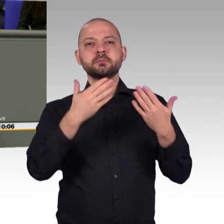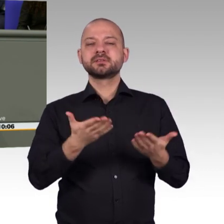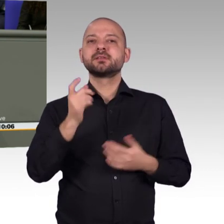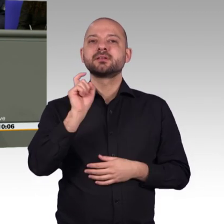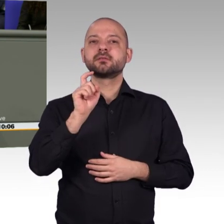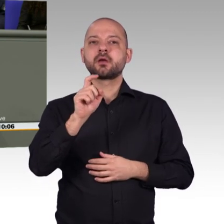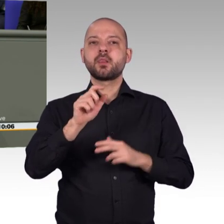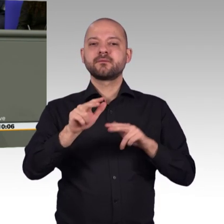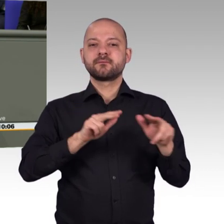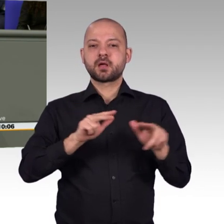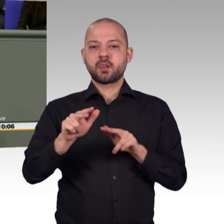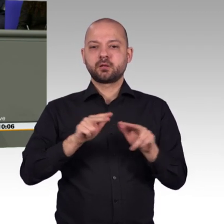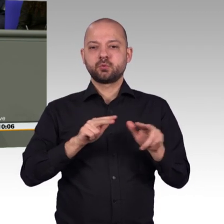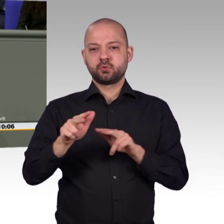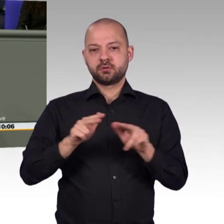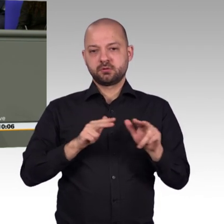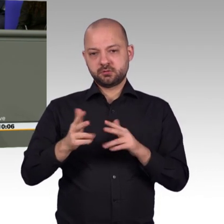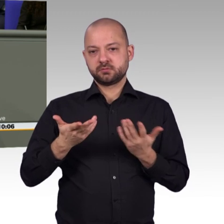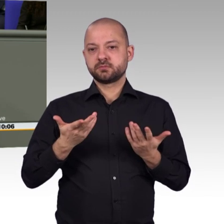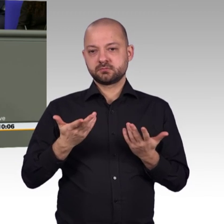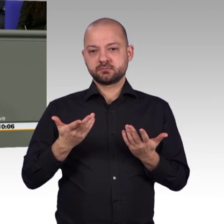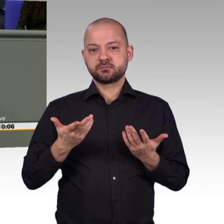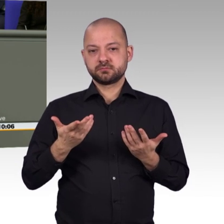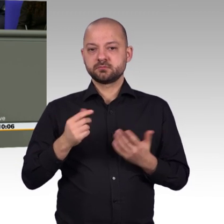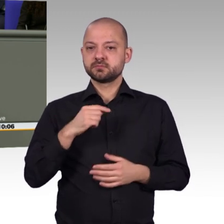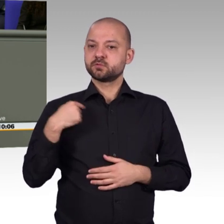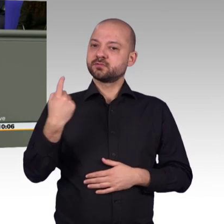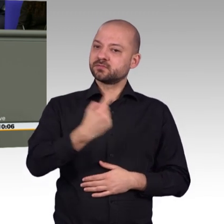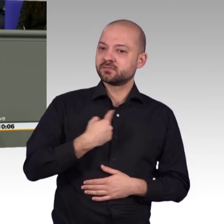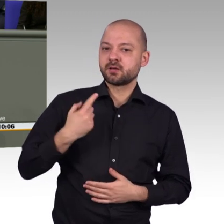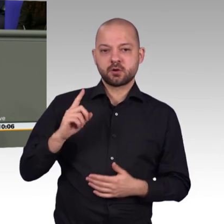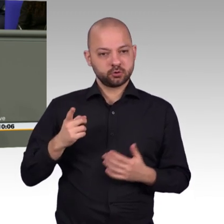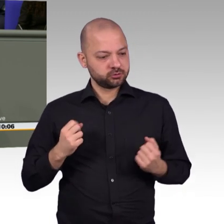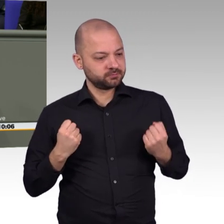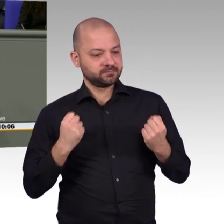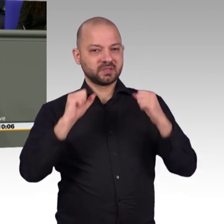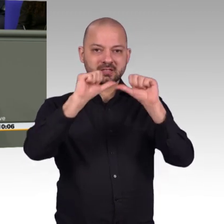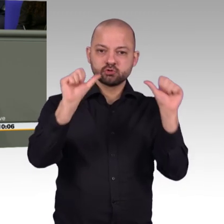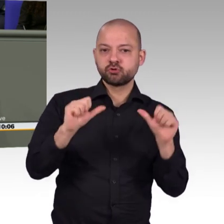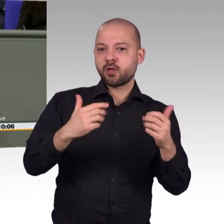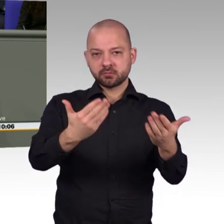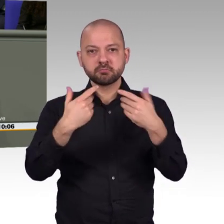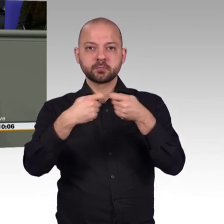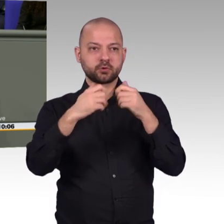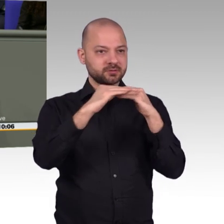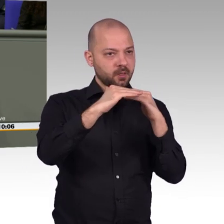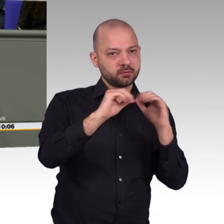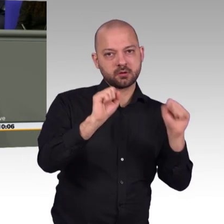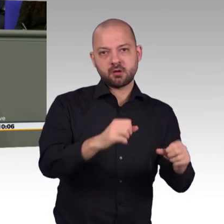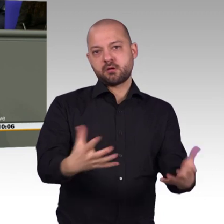Neuerungen nach. Und ich glaube, das trifft nur dort zu, wo ihr Nutzen nicht klar ist. Niemand benutzt eine App, die ihm keinen Vorteil bringt. Und